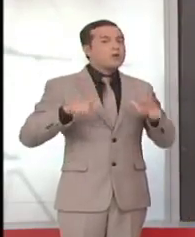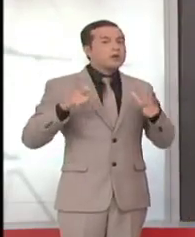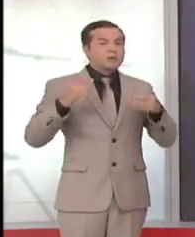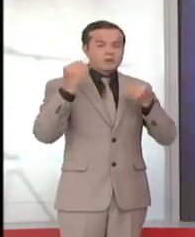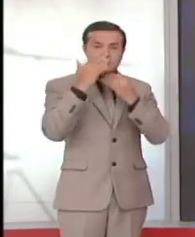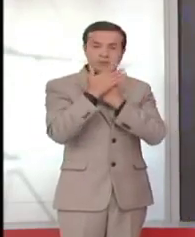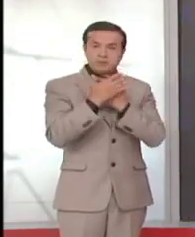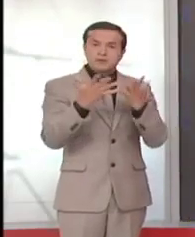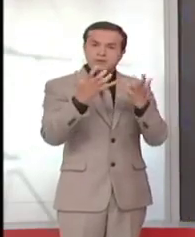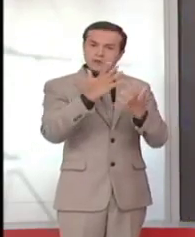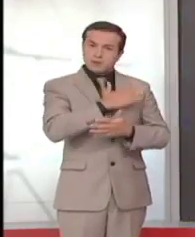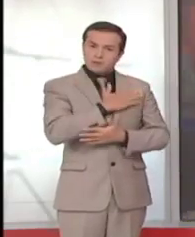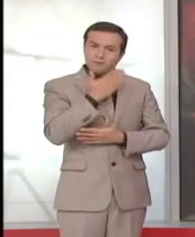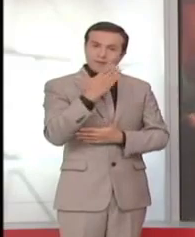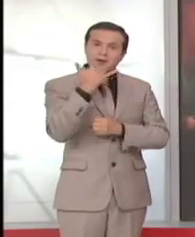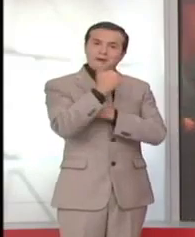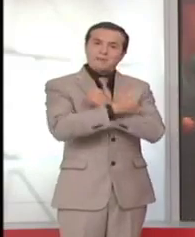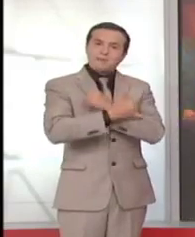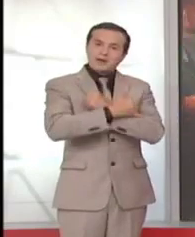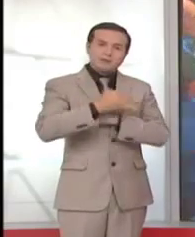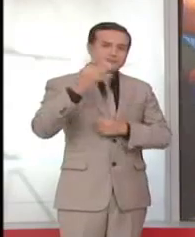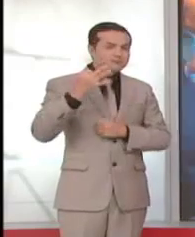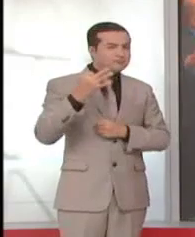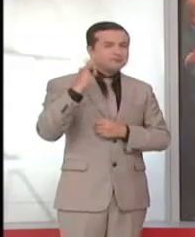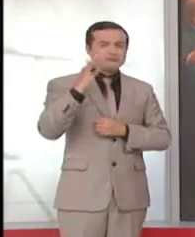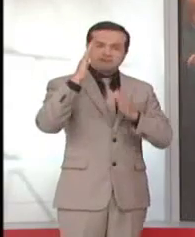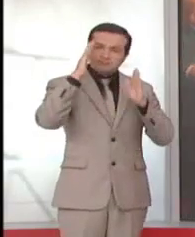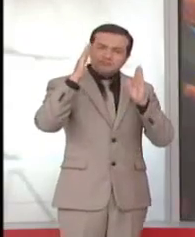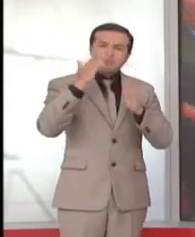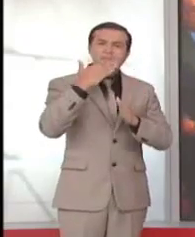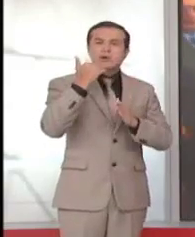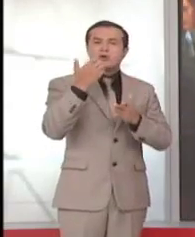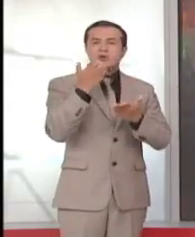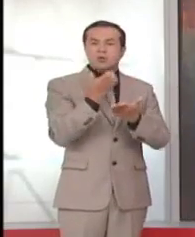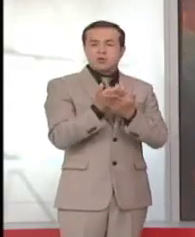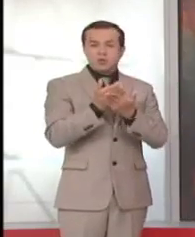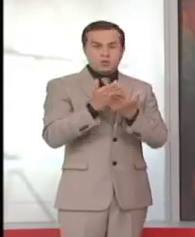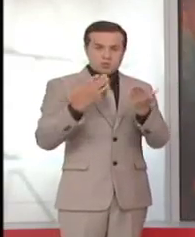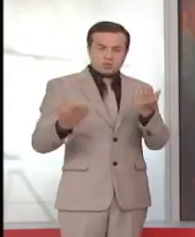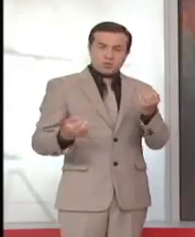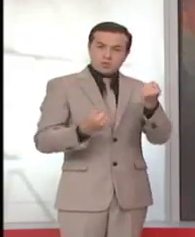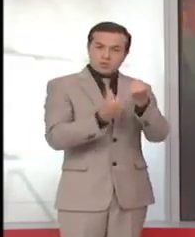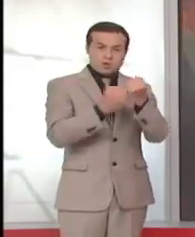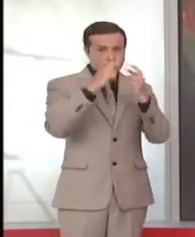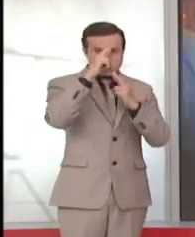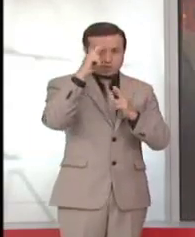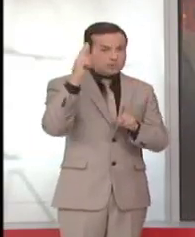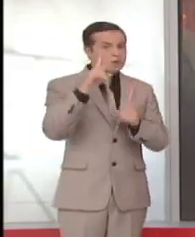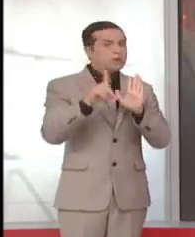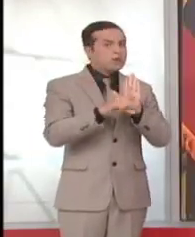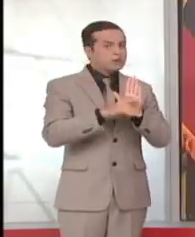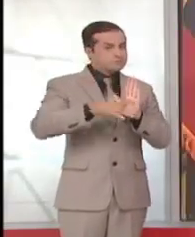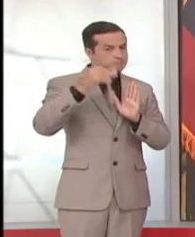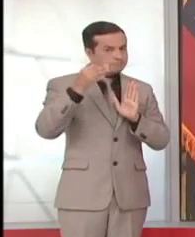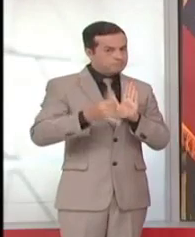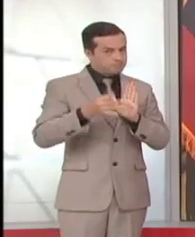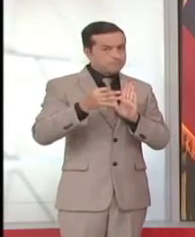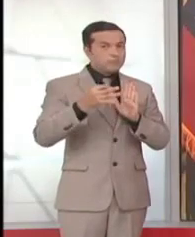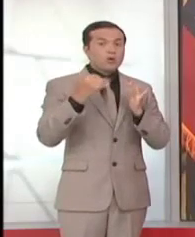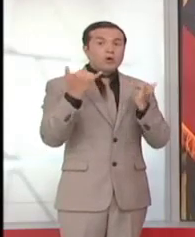pidió confianza a un país que ha hecho las cosas necesarias por mejorar su economía, así como por respetar la seguridad jurídica. Estamos mejorando todo el sistema en